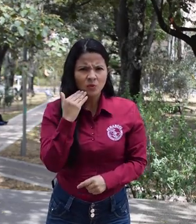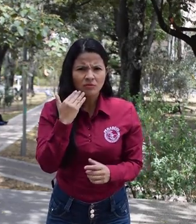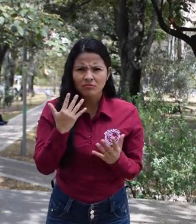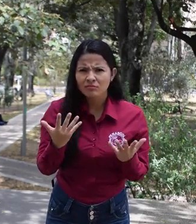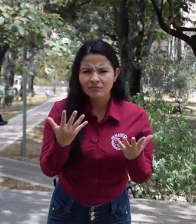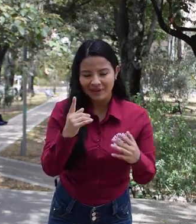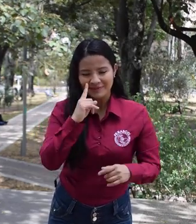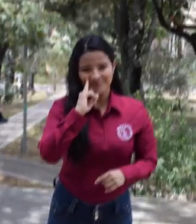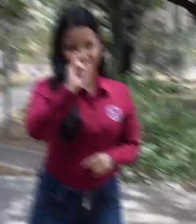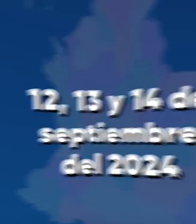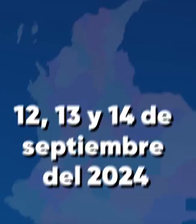las siguientes.